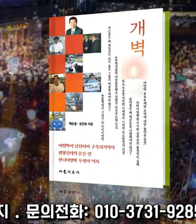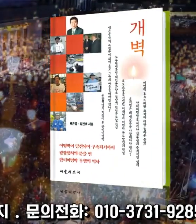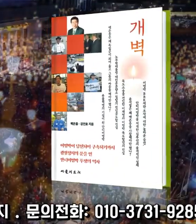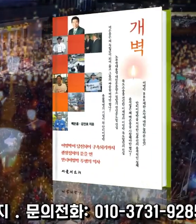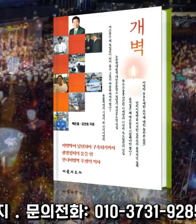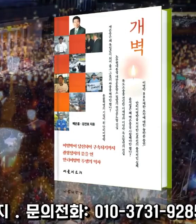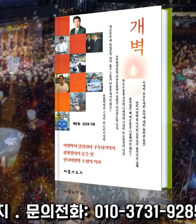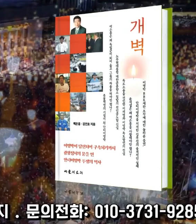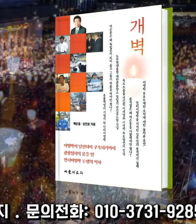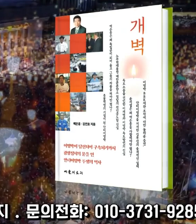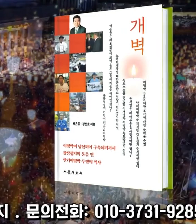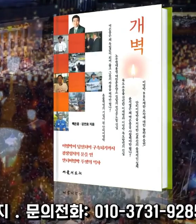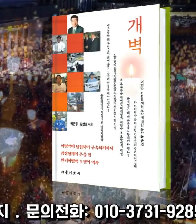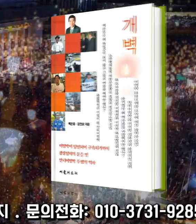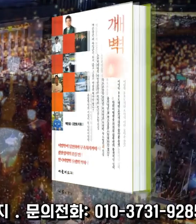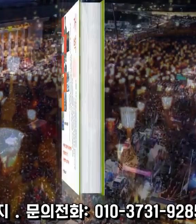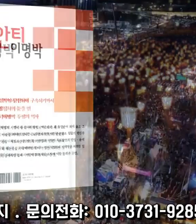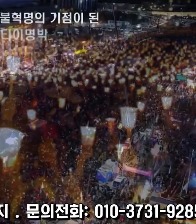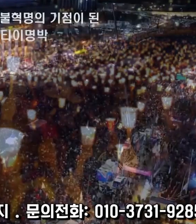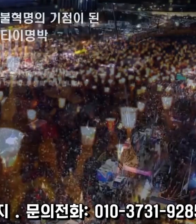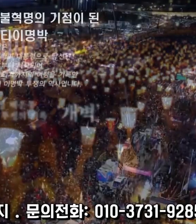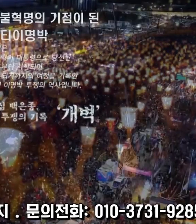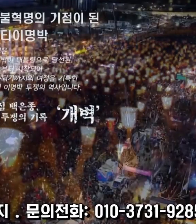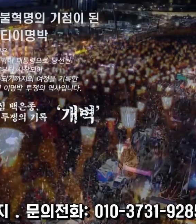저격한 김부섭의 실체가 궁금하십니까?